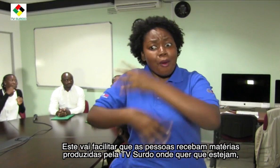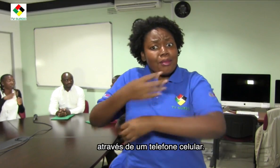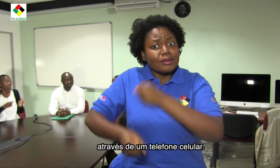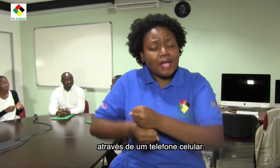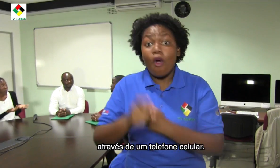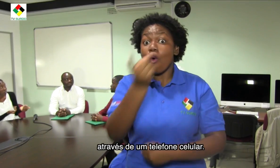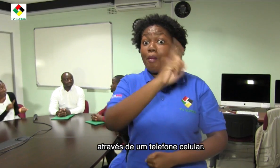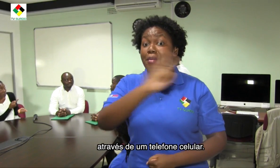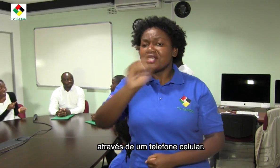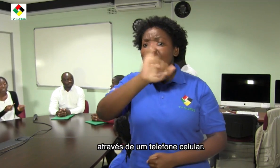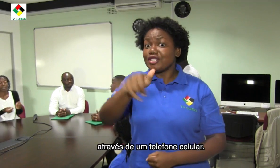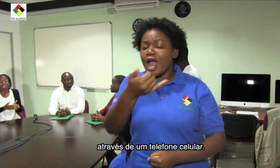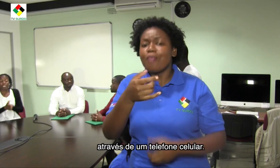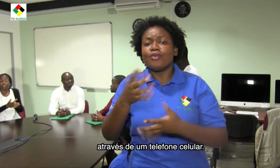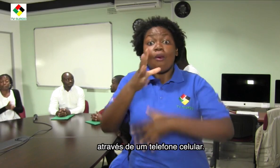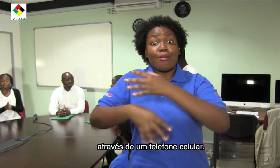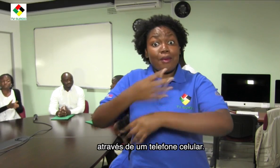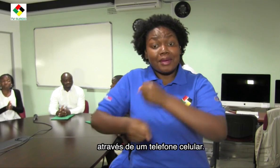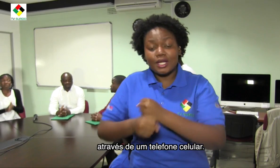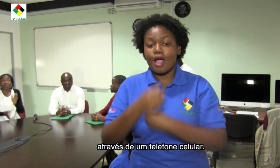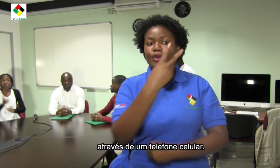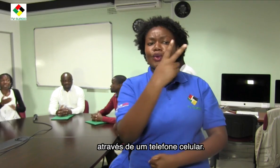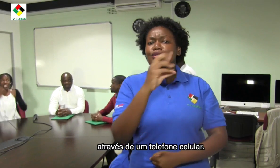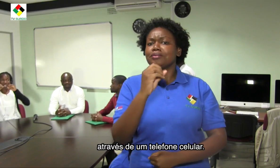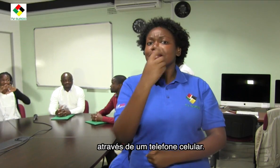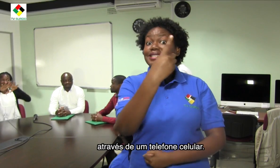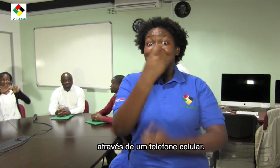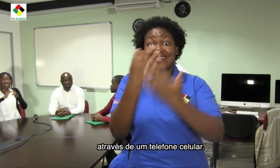estejam, através de um telefone celular.